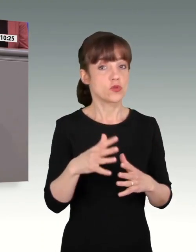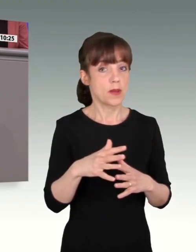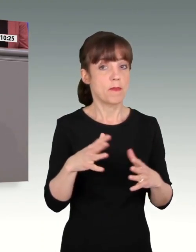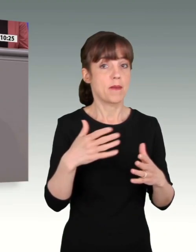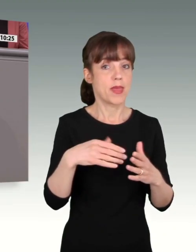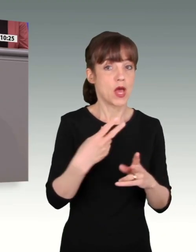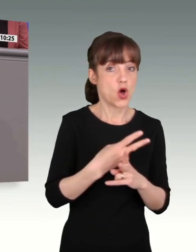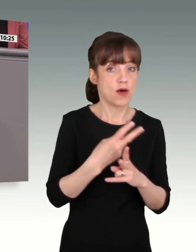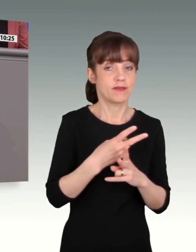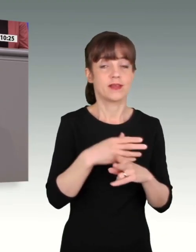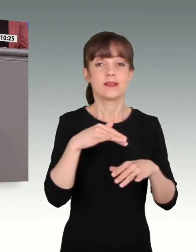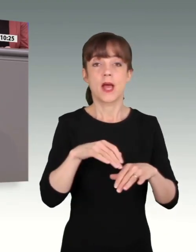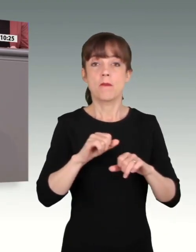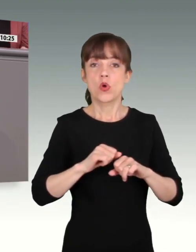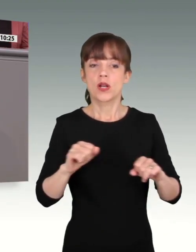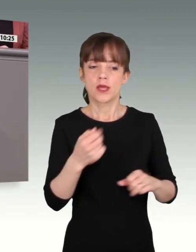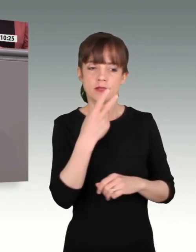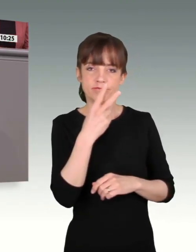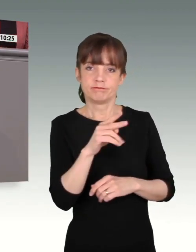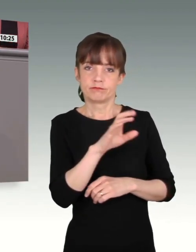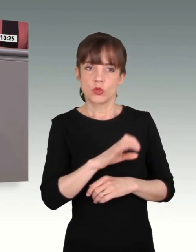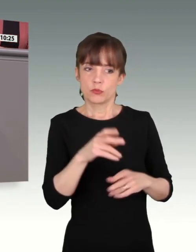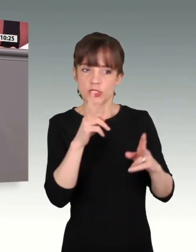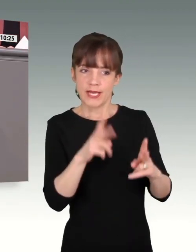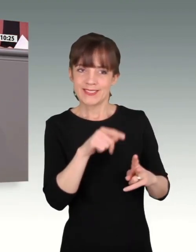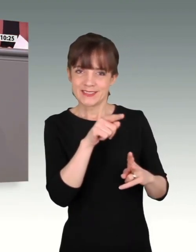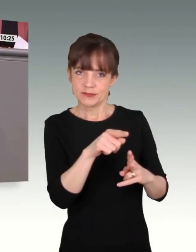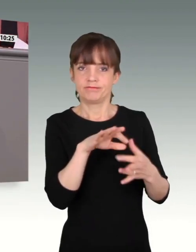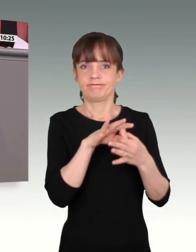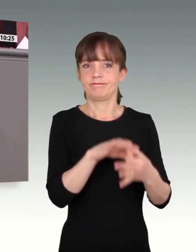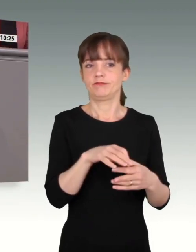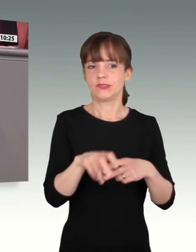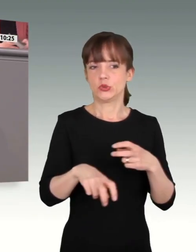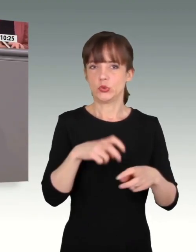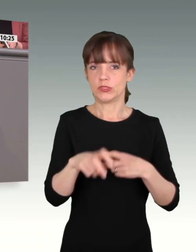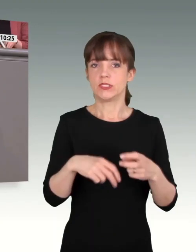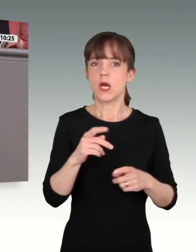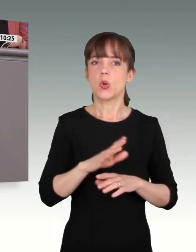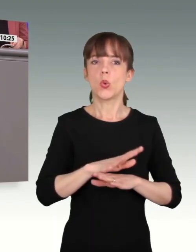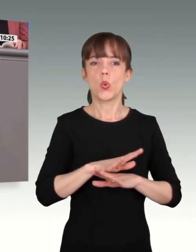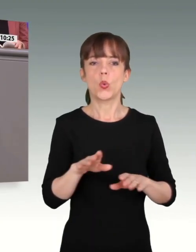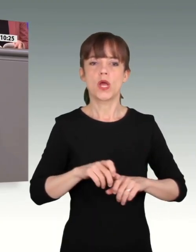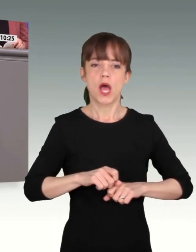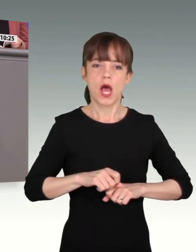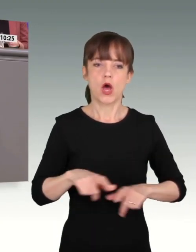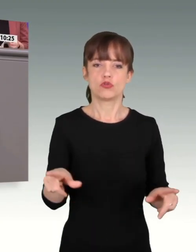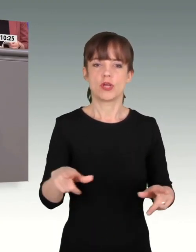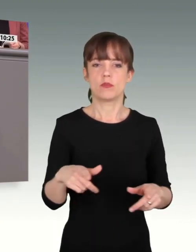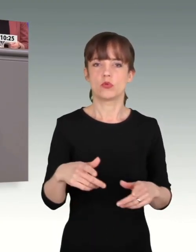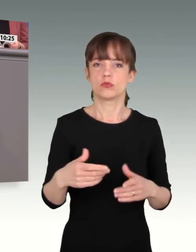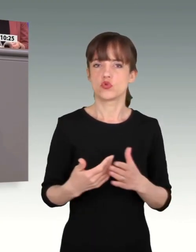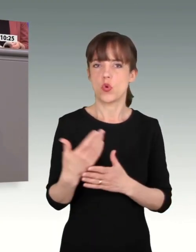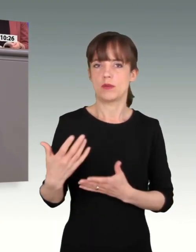öfters die Möglichkeit nach europäischem Recht nutzen möchte, auch ohne Ausschreibung zu beschaffen.